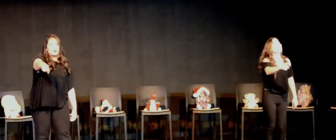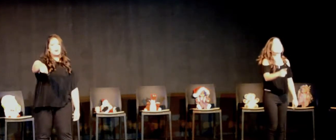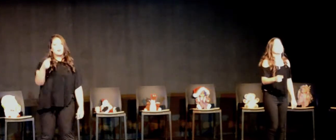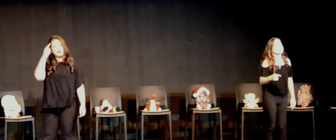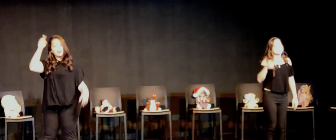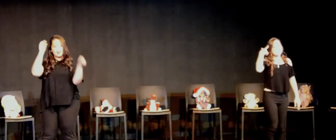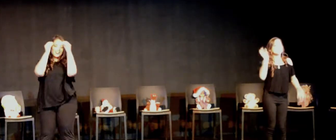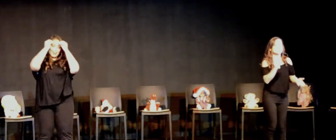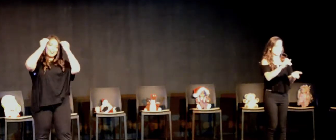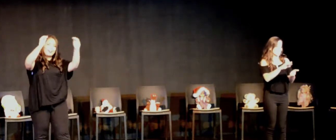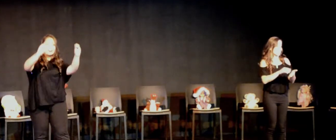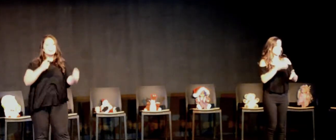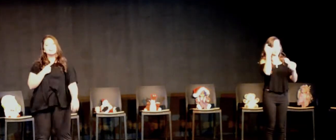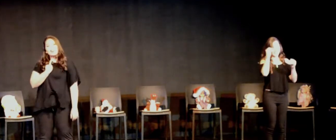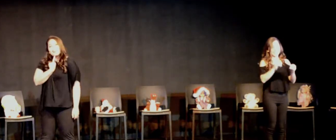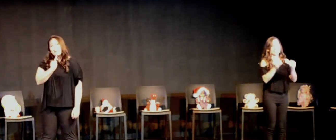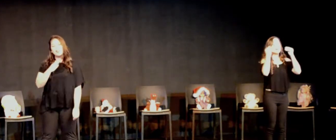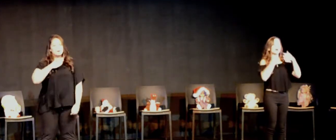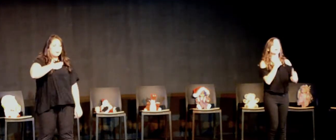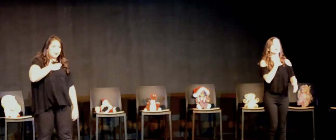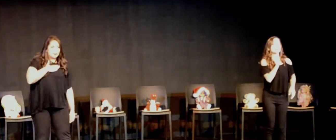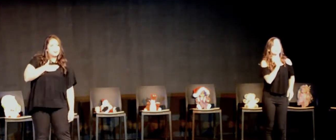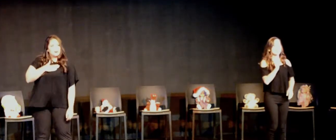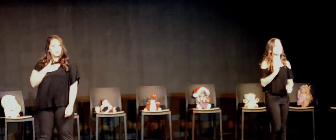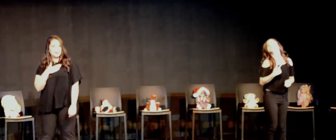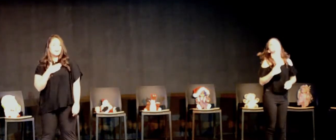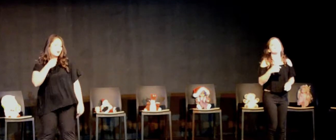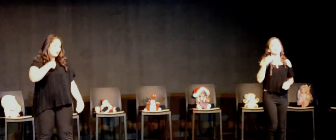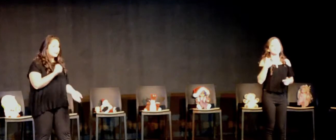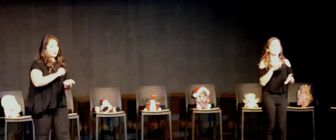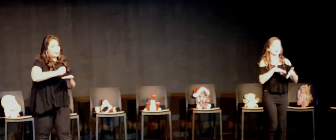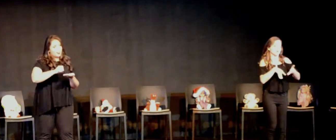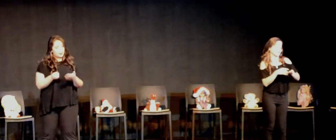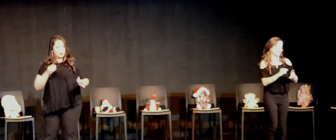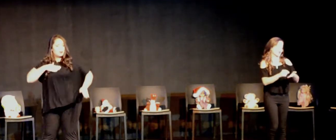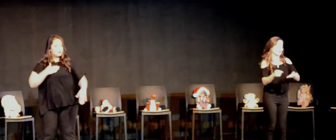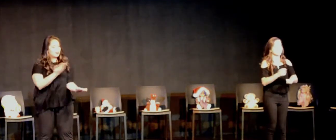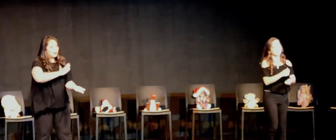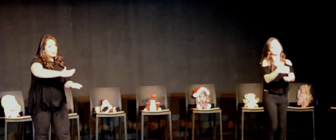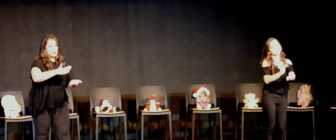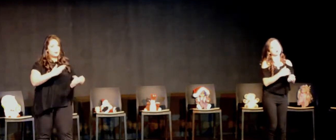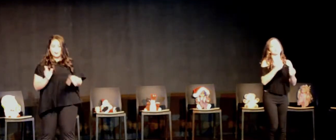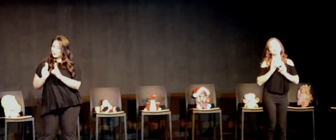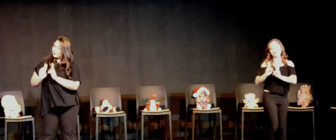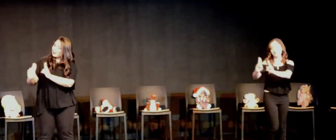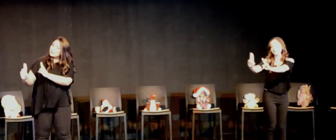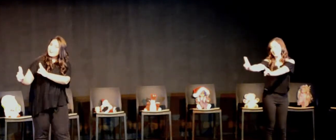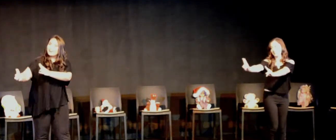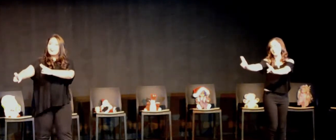Para enseñarte a extrañarme Voy a escribirte mi canción más honesta